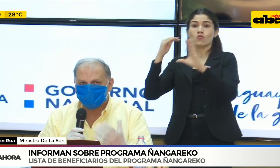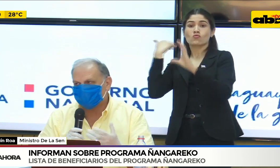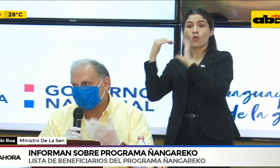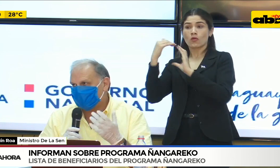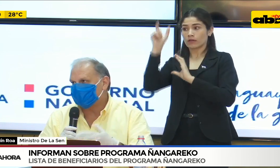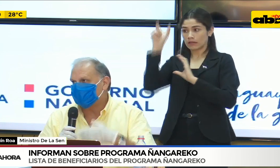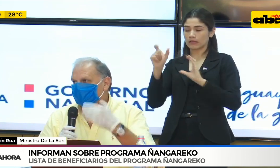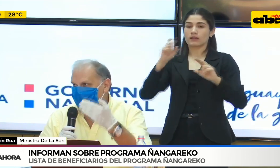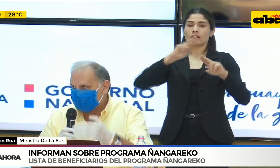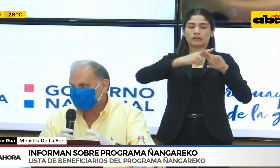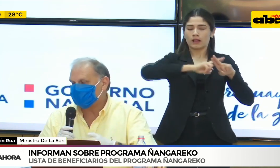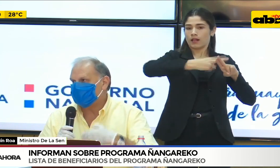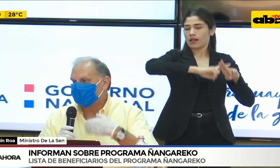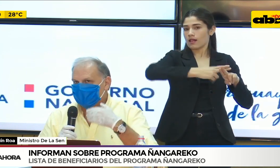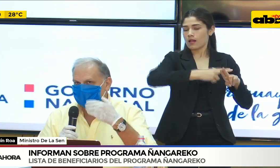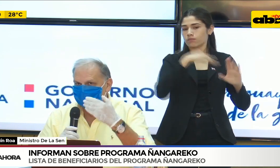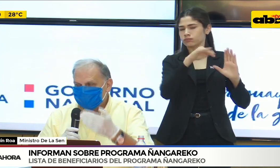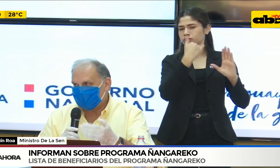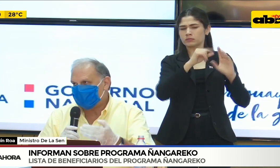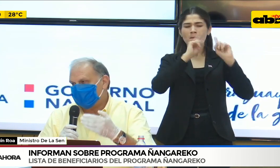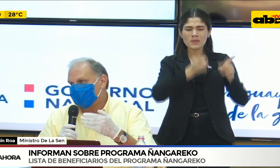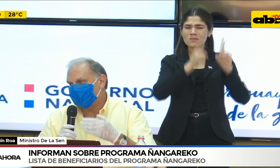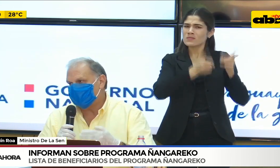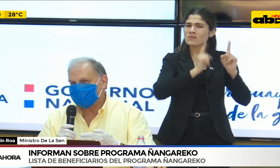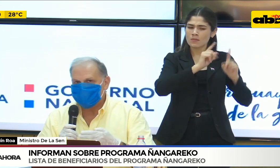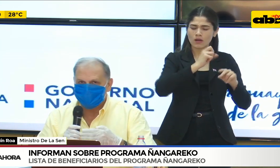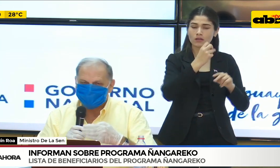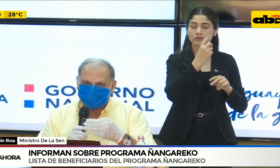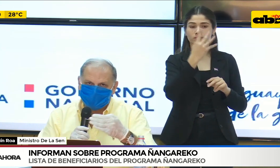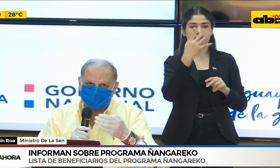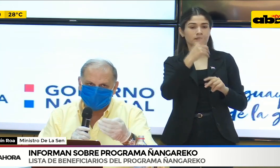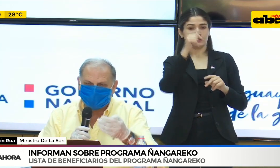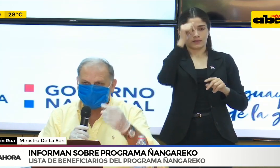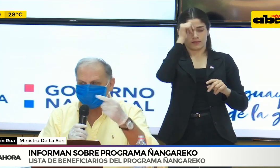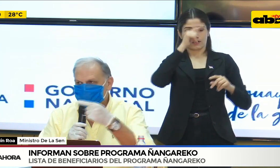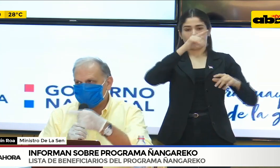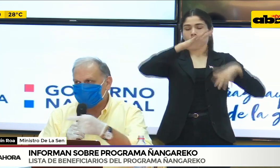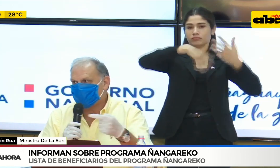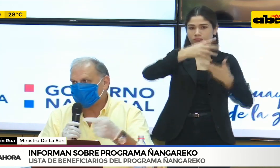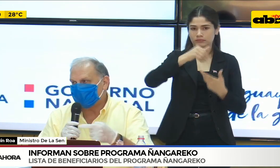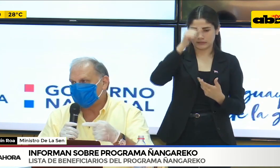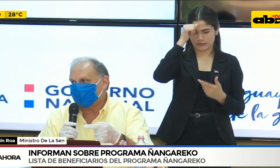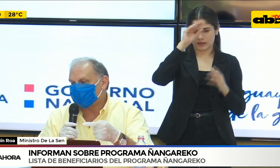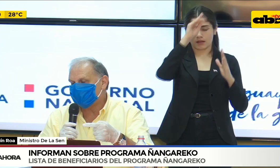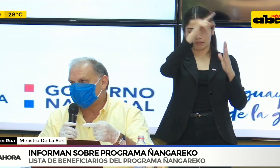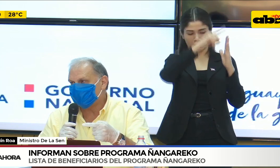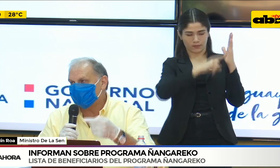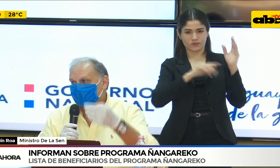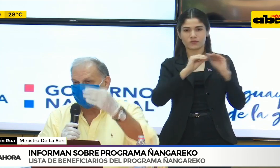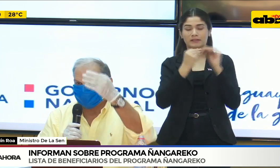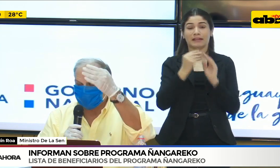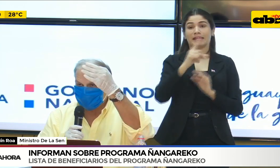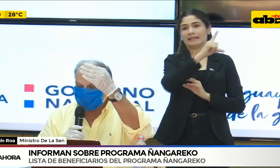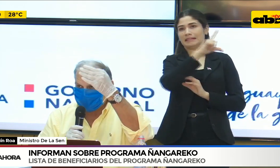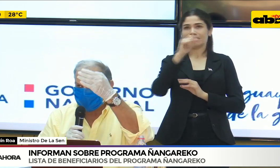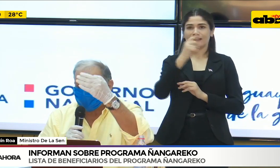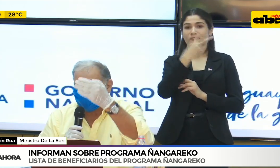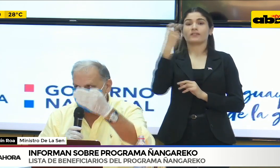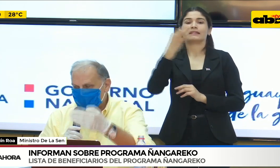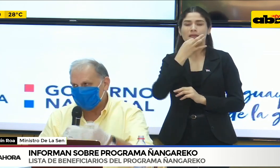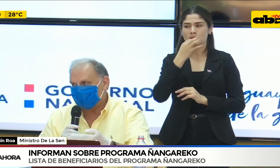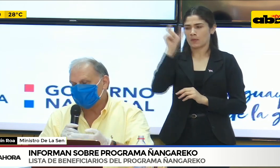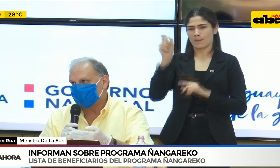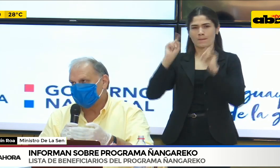trabajo tenga que redoblarse, limpiar. Algunas veces llegan seis listas y te dicen abajo está la actualización. Entonces, uno tiene que